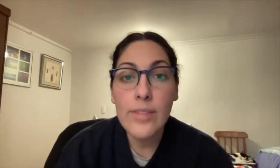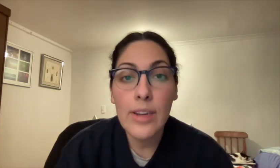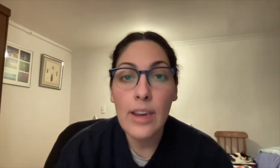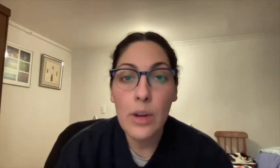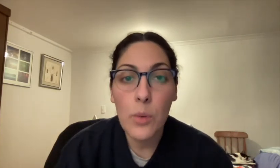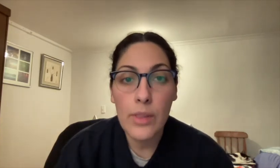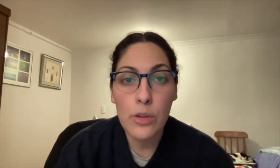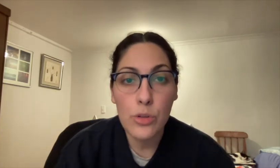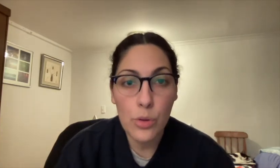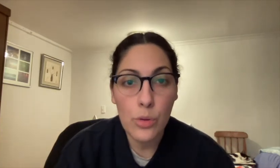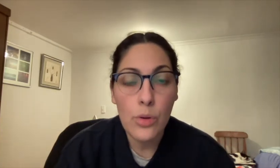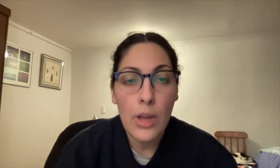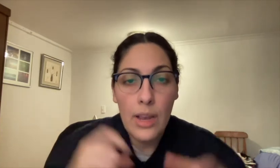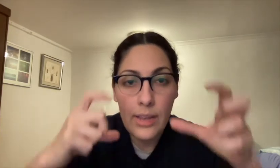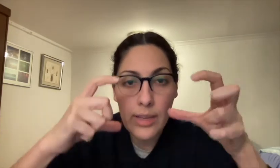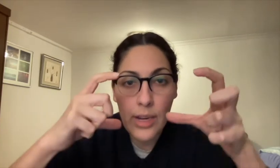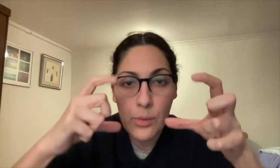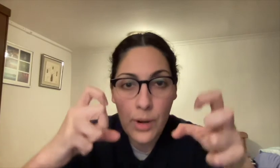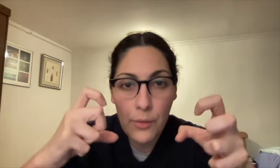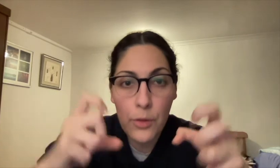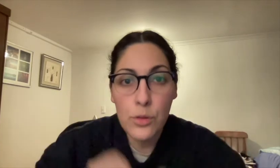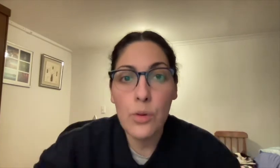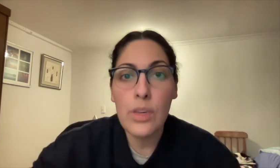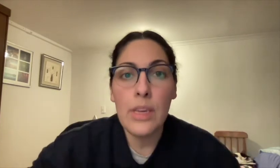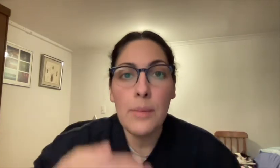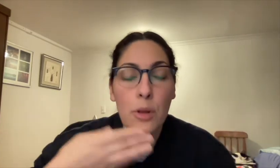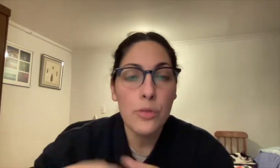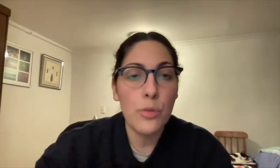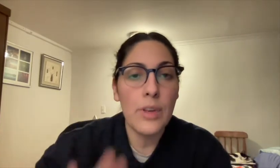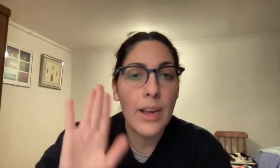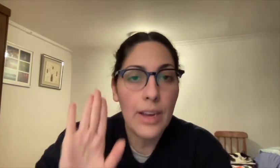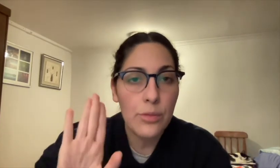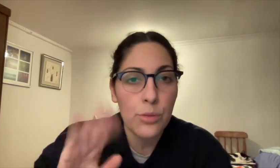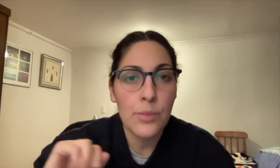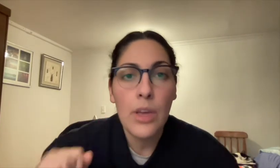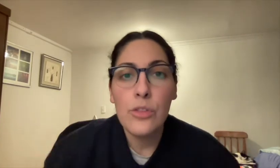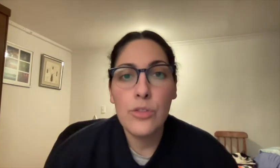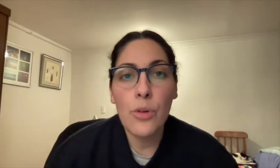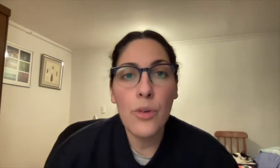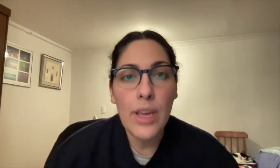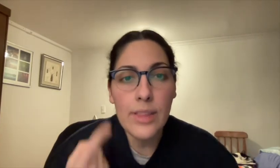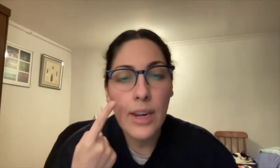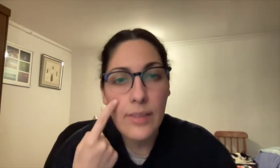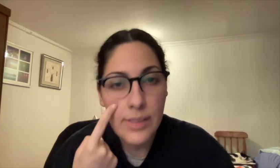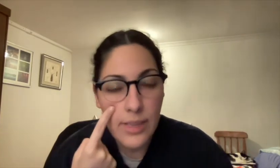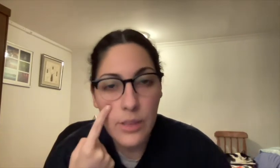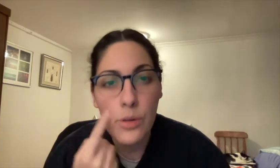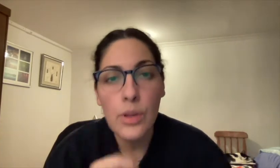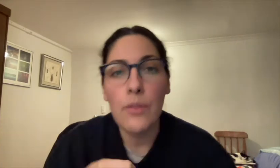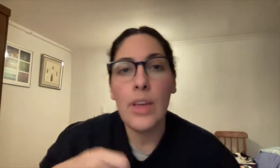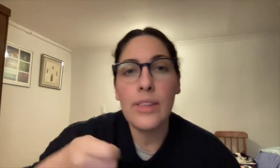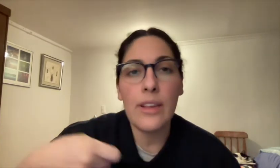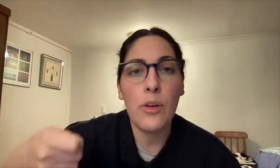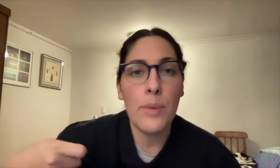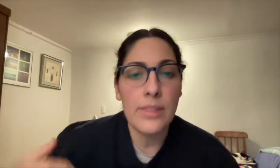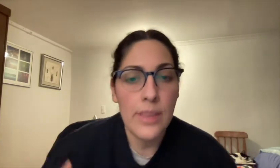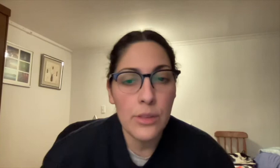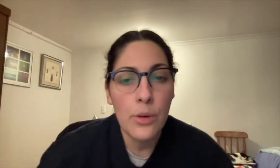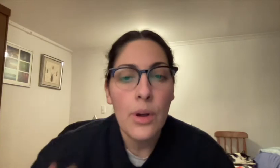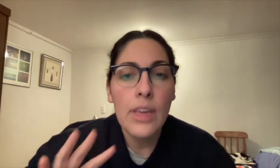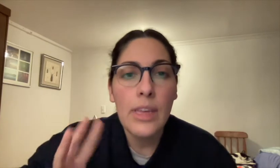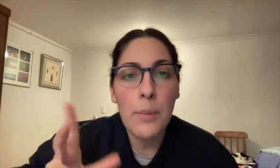lo hacen en el cuaderno todo, le sacan una foto y lo suben a Classroom. Yo voy a estar revisando y voy a estar